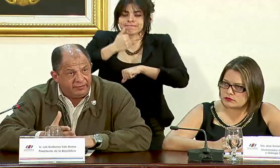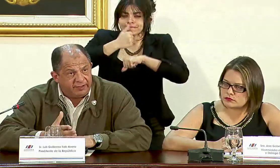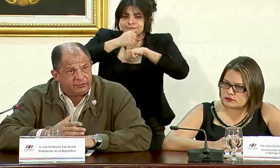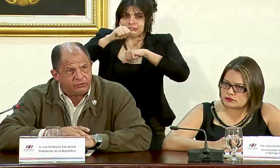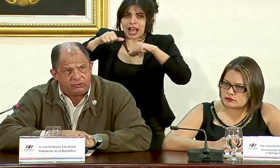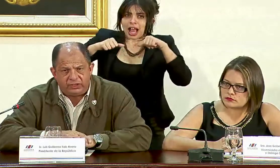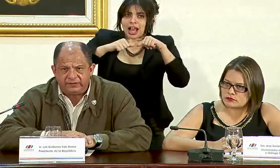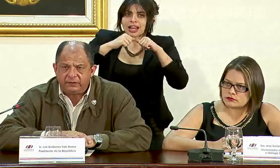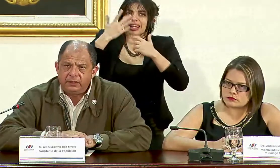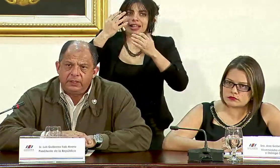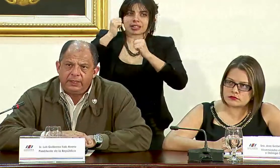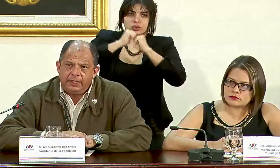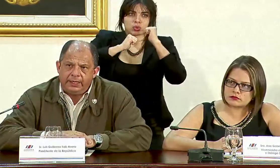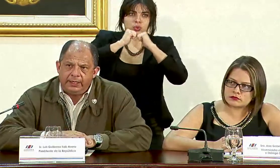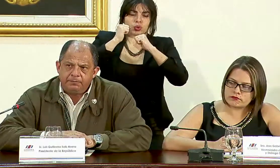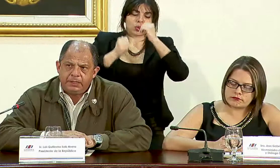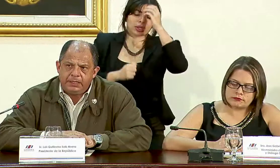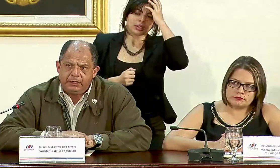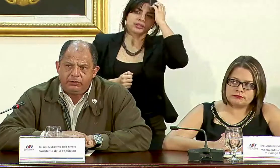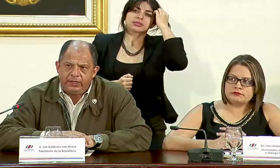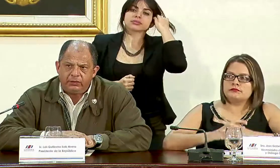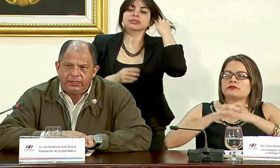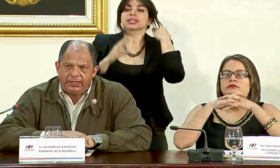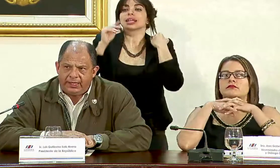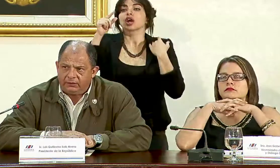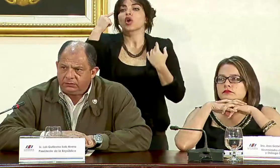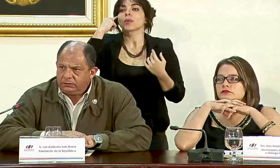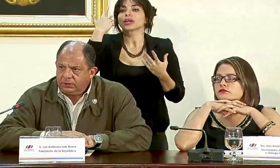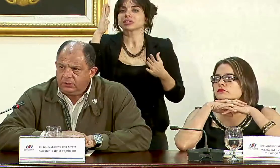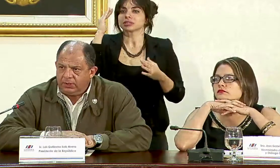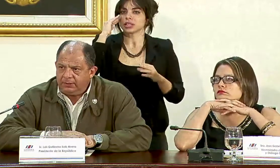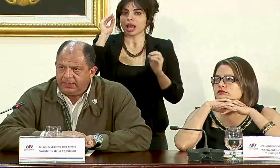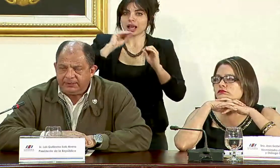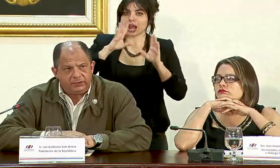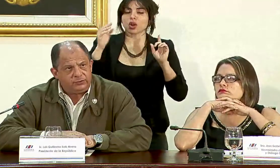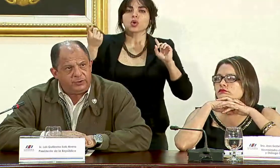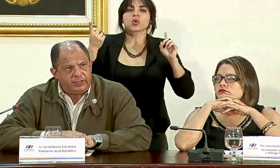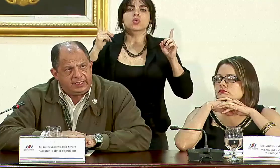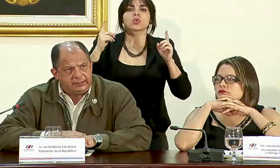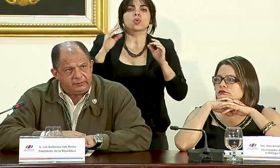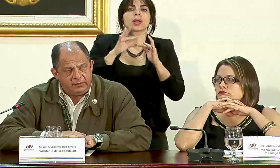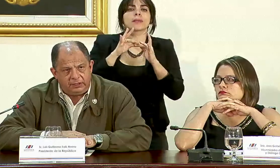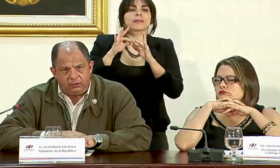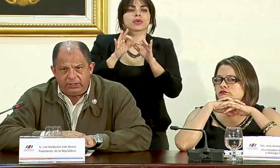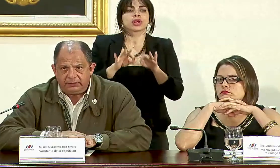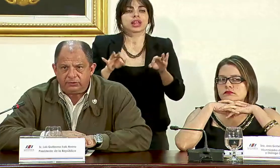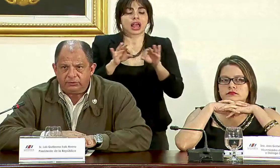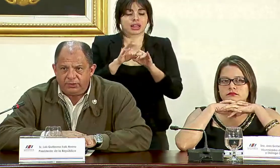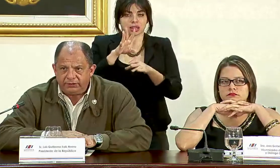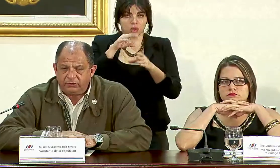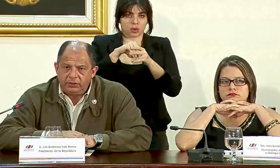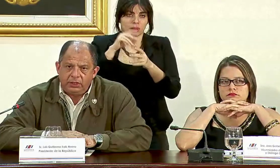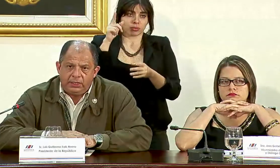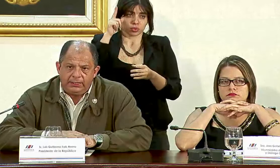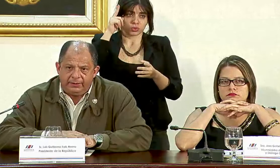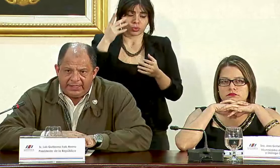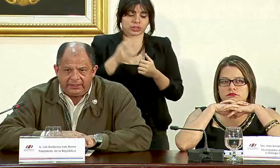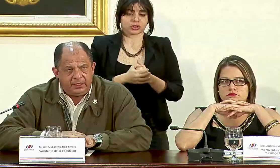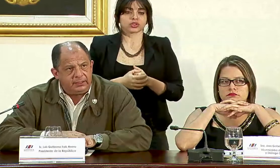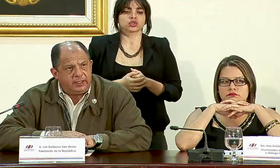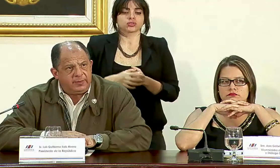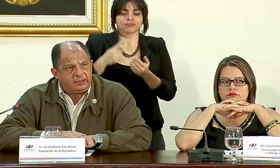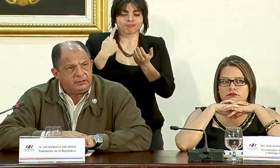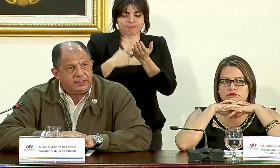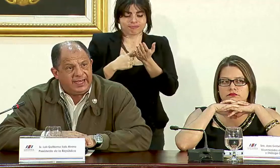ámbito de las infraestructuras y el gobierno tiene claro cuáles van a ser sus prioridades incluidas por supuesto el